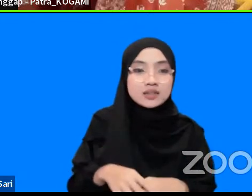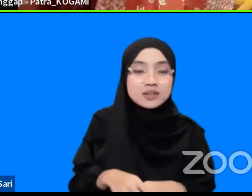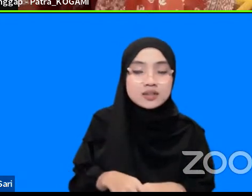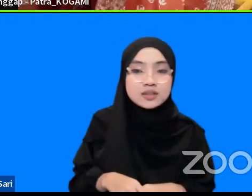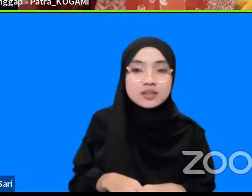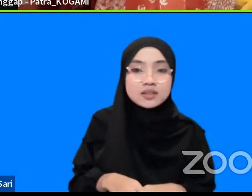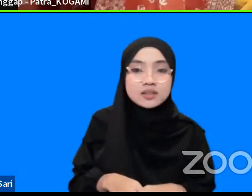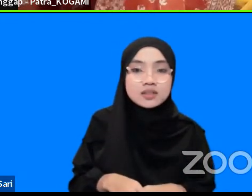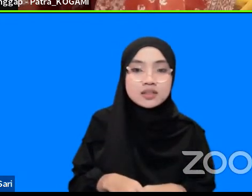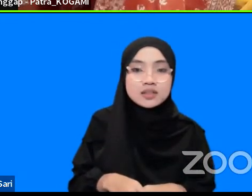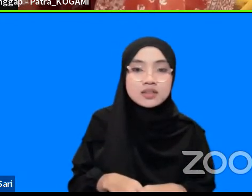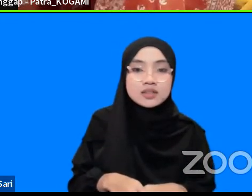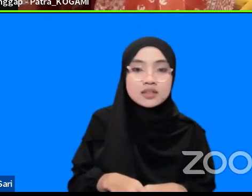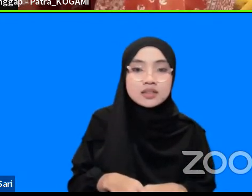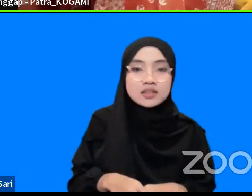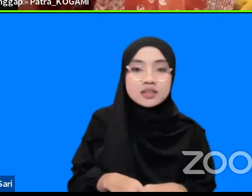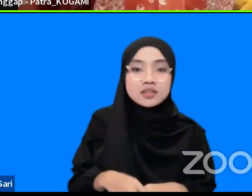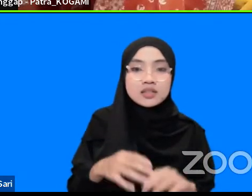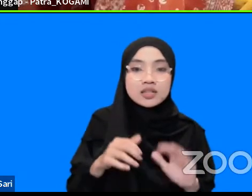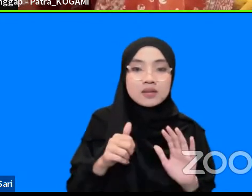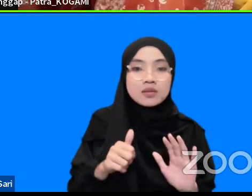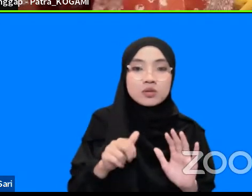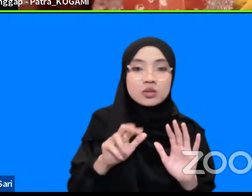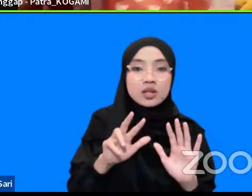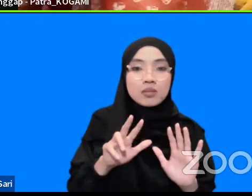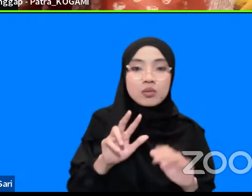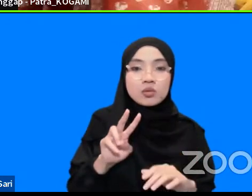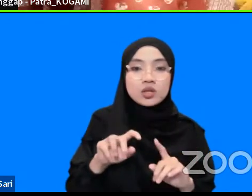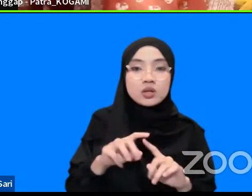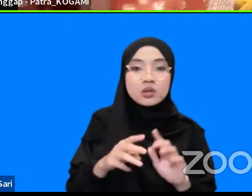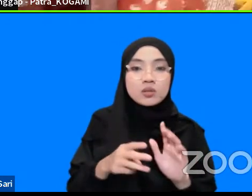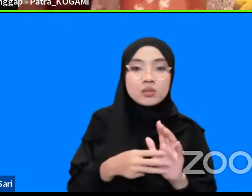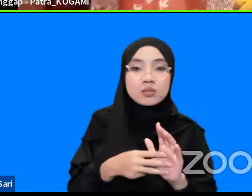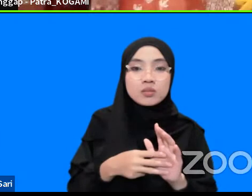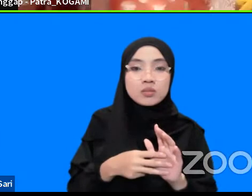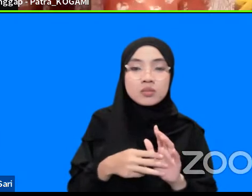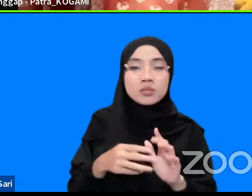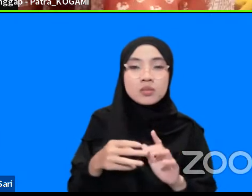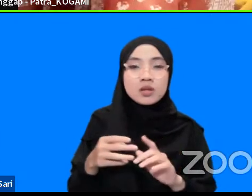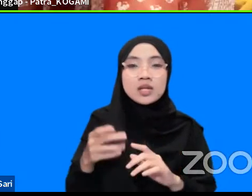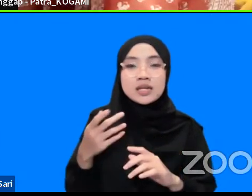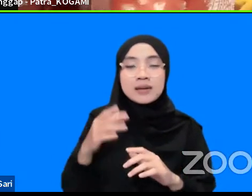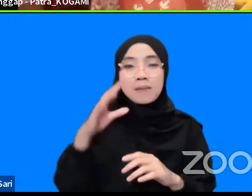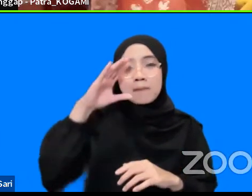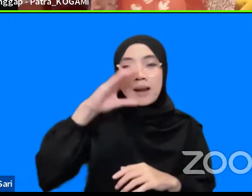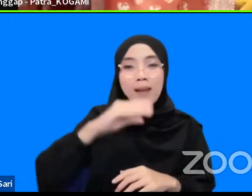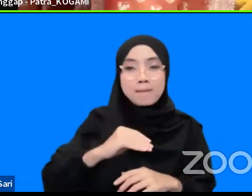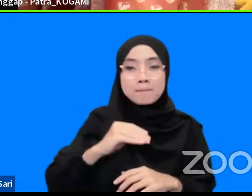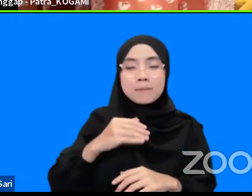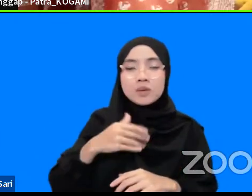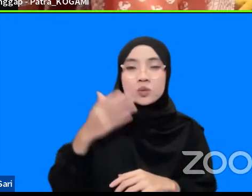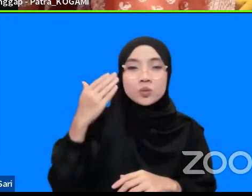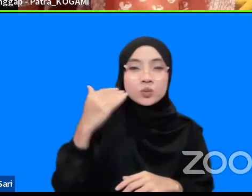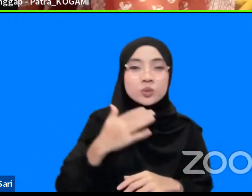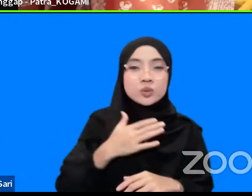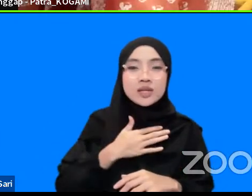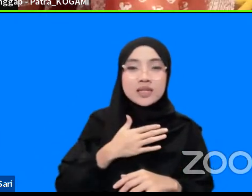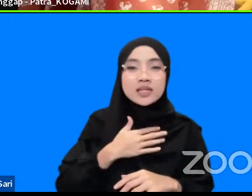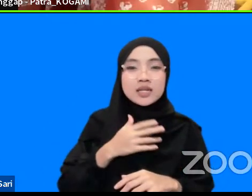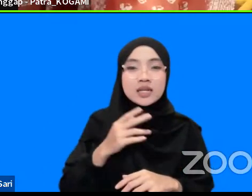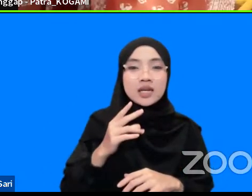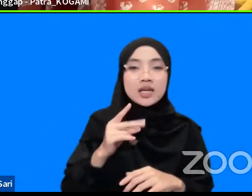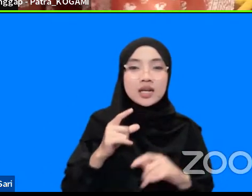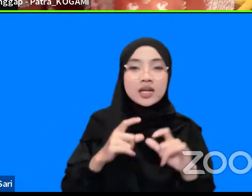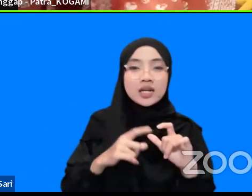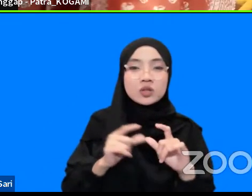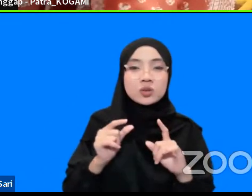ini adalah 682 km berat yang perlu mengetahui pada saat itu di malam hari nah kebetulan saya waktu itu di RSUP